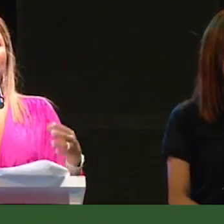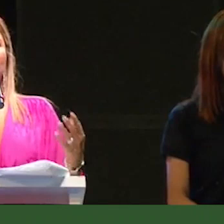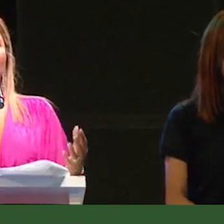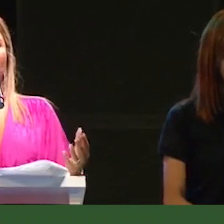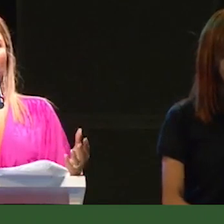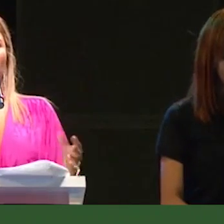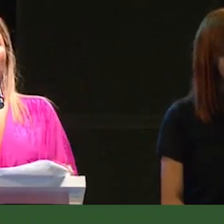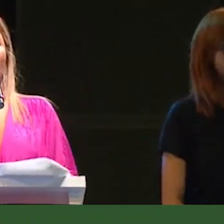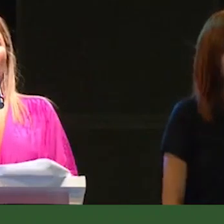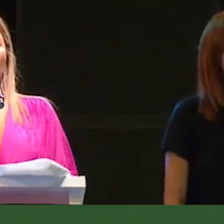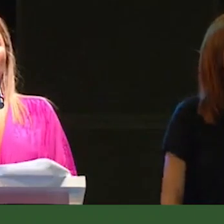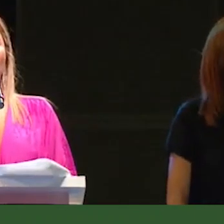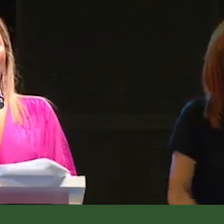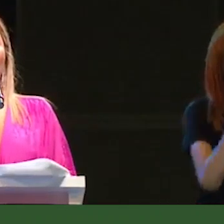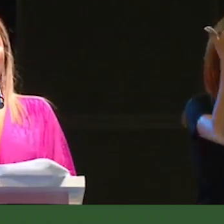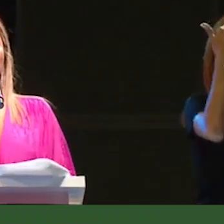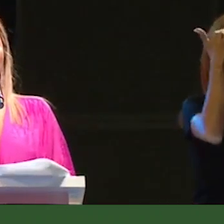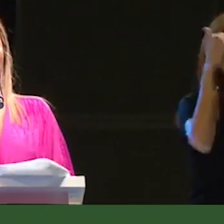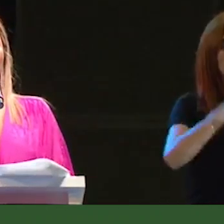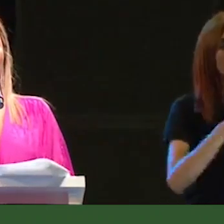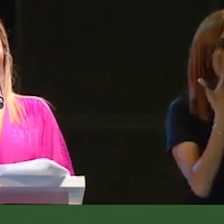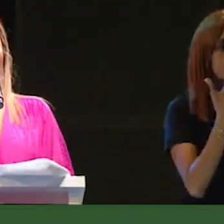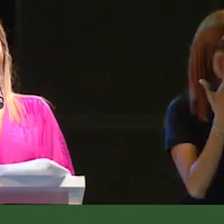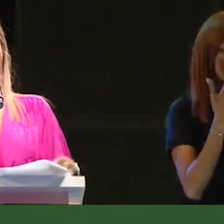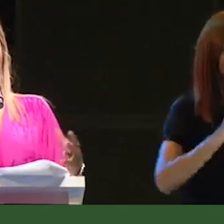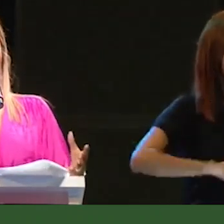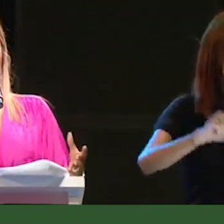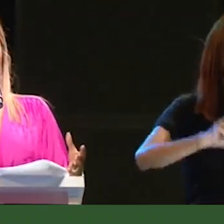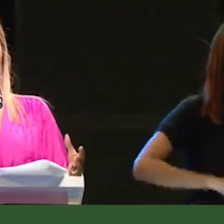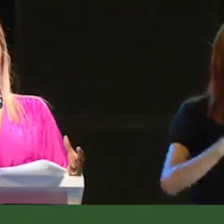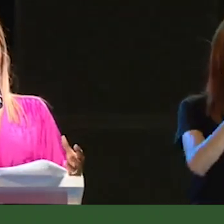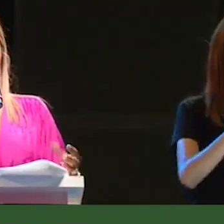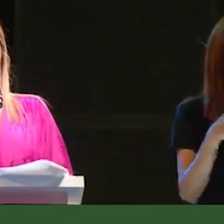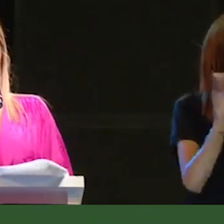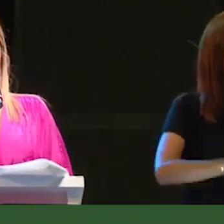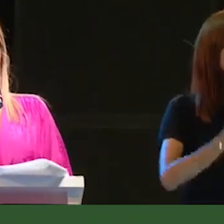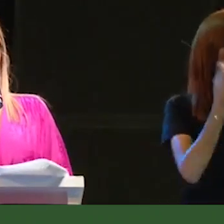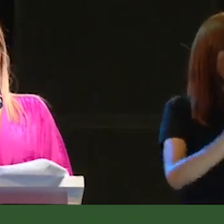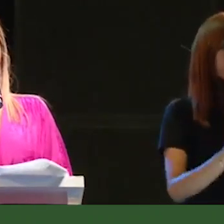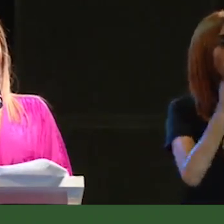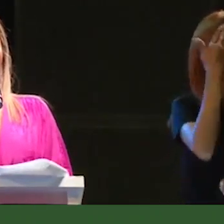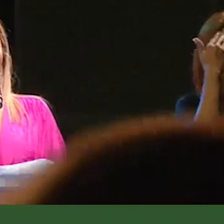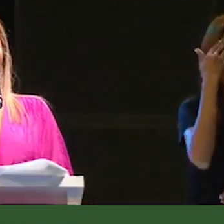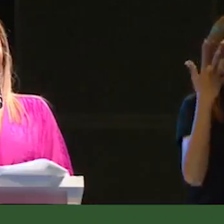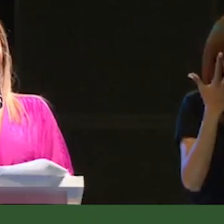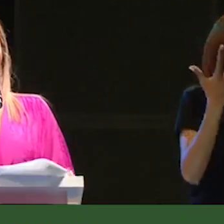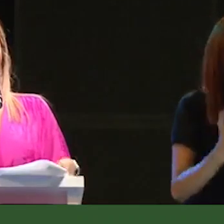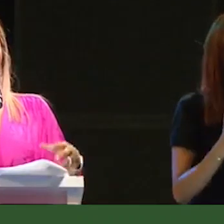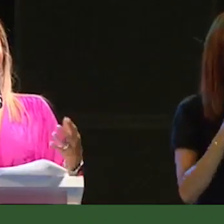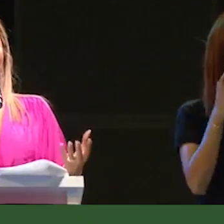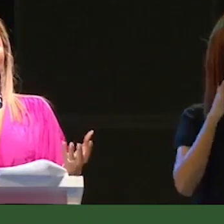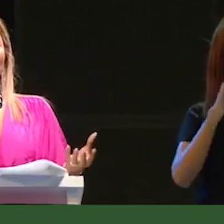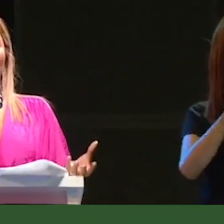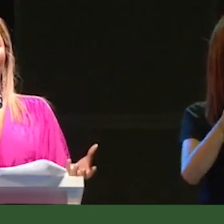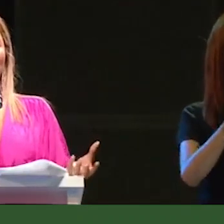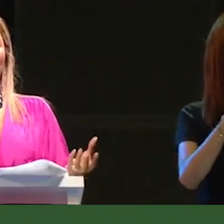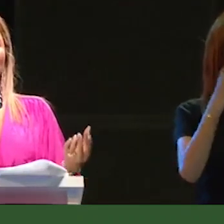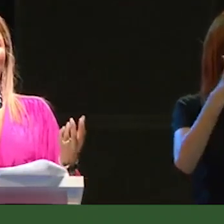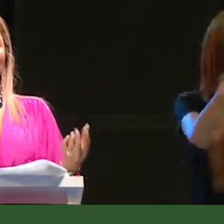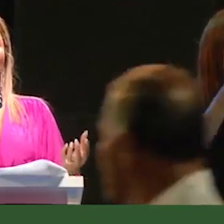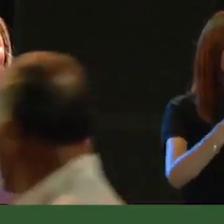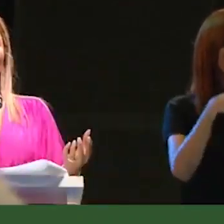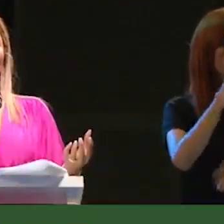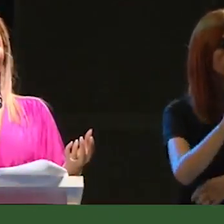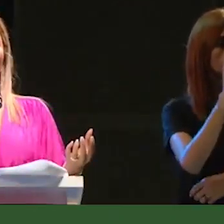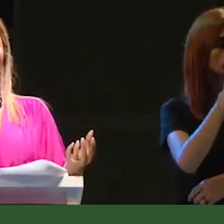y sabemos que con una adecuada administración vamos a lograr lo que siempre hemos querido. Que estas empresas